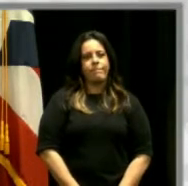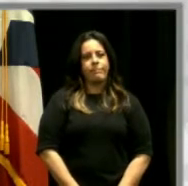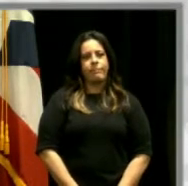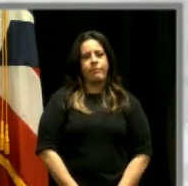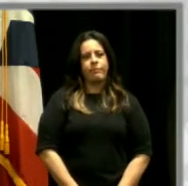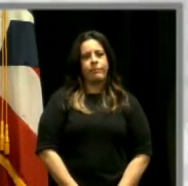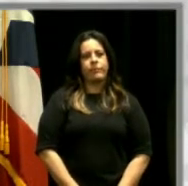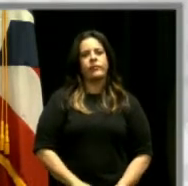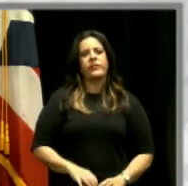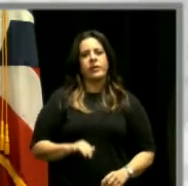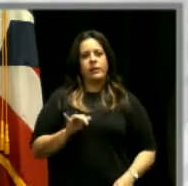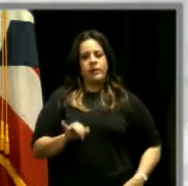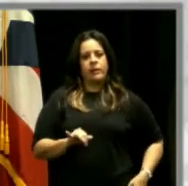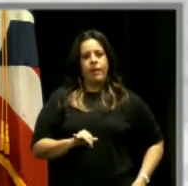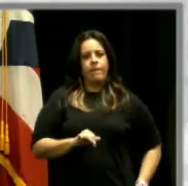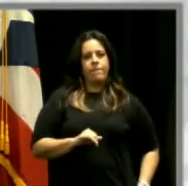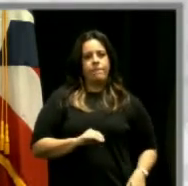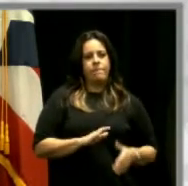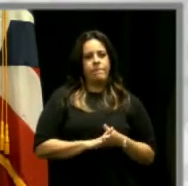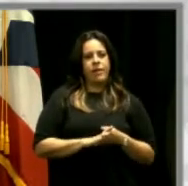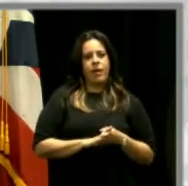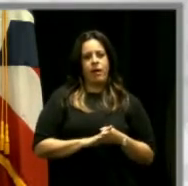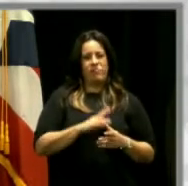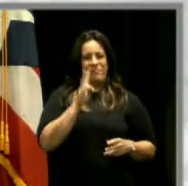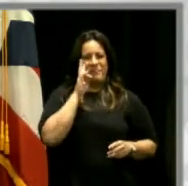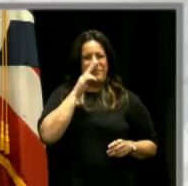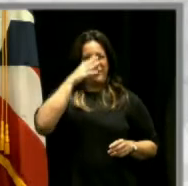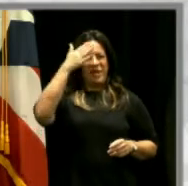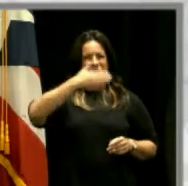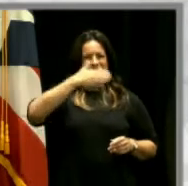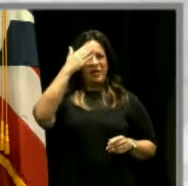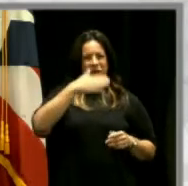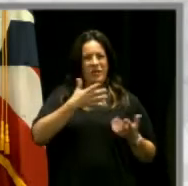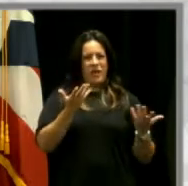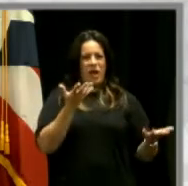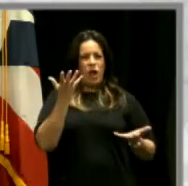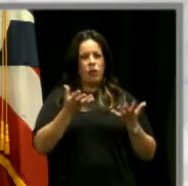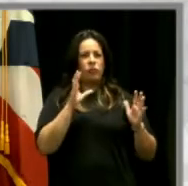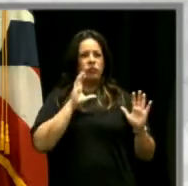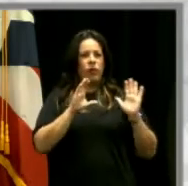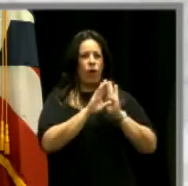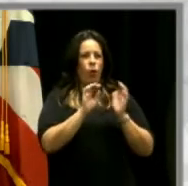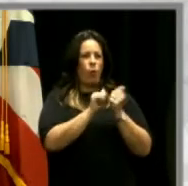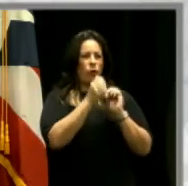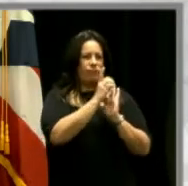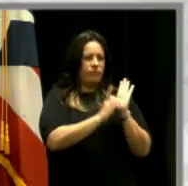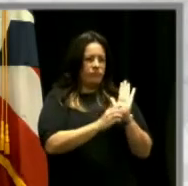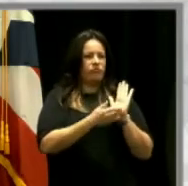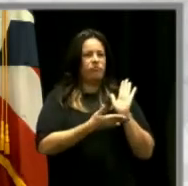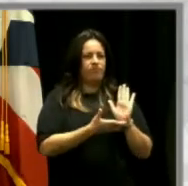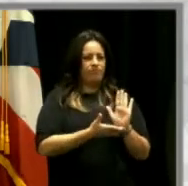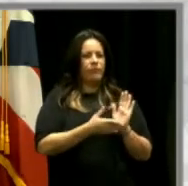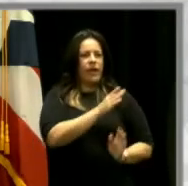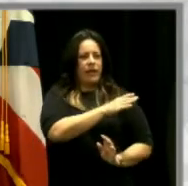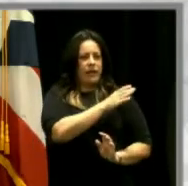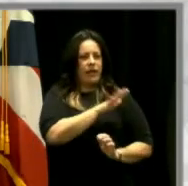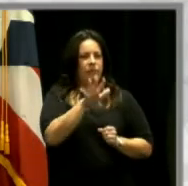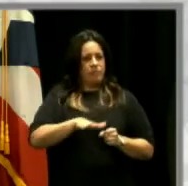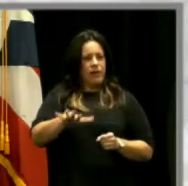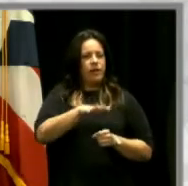Y este básicamente es el frente del hospital, las imágenes del nuevo concepto de las clínicas externas de esa área.